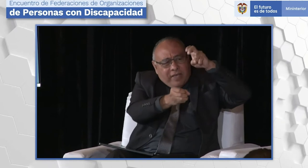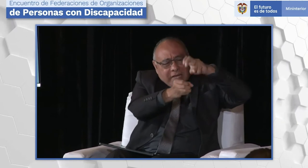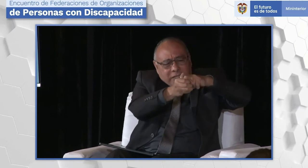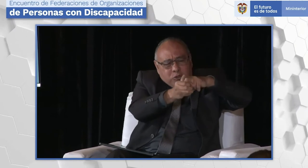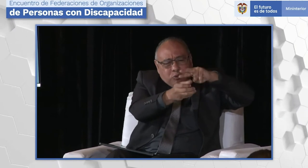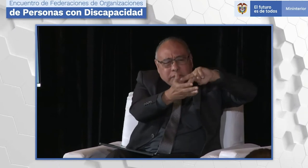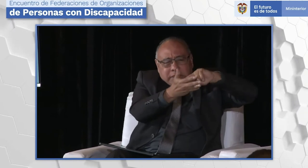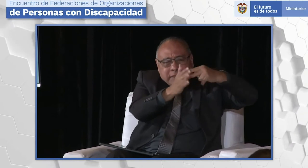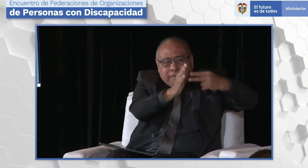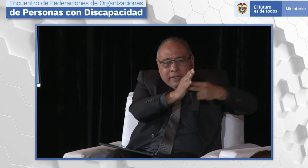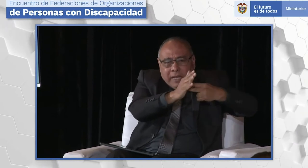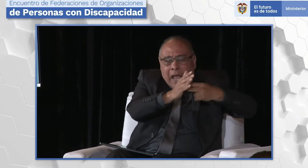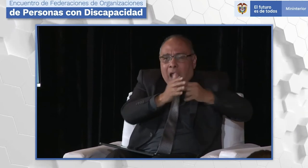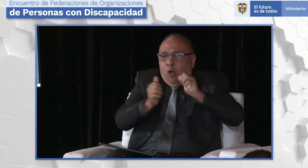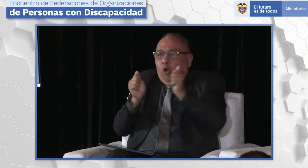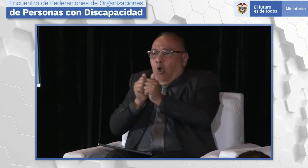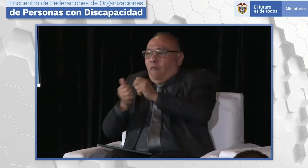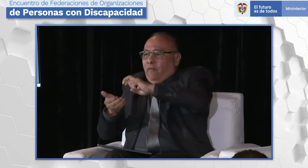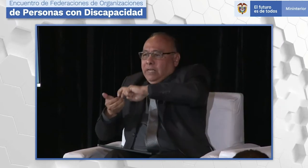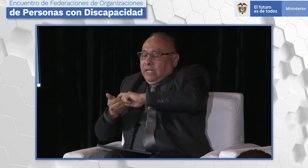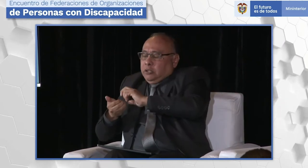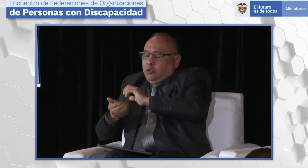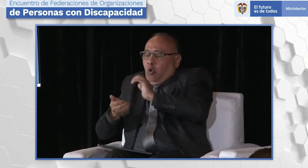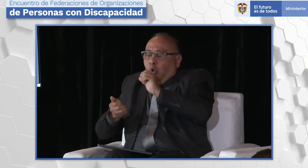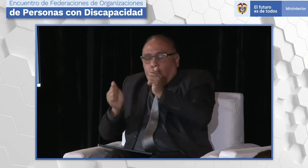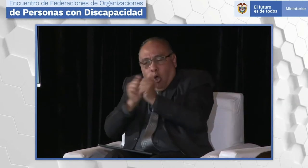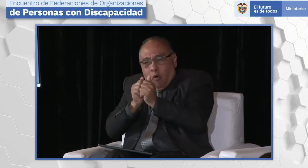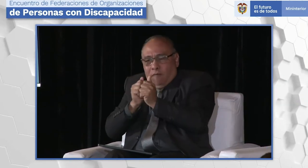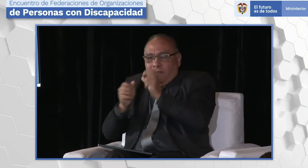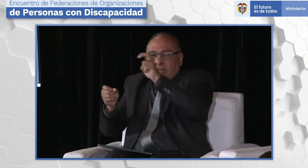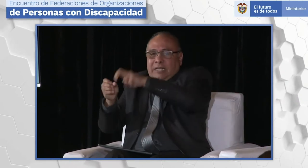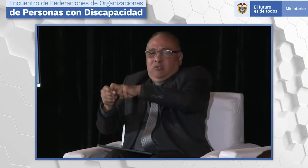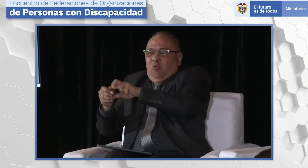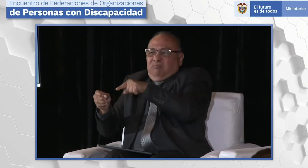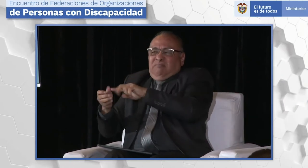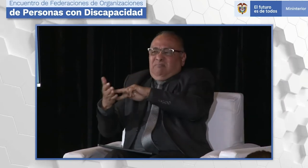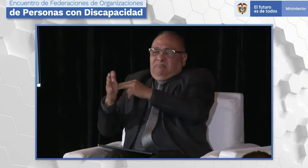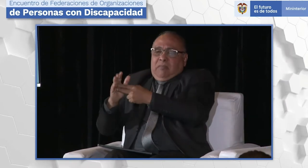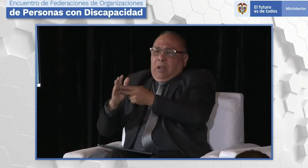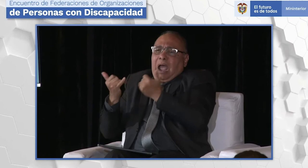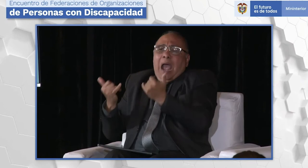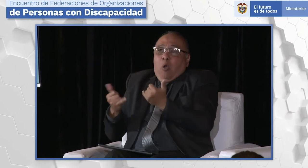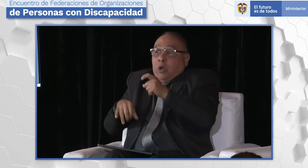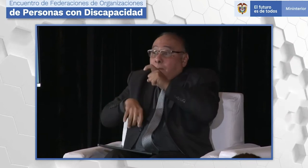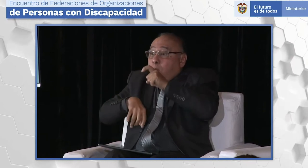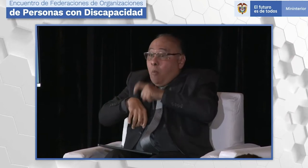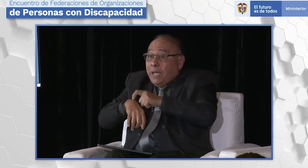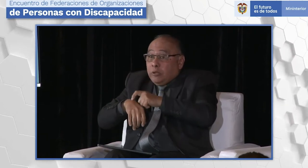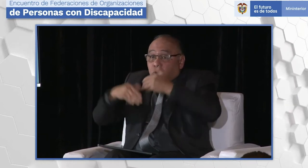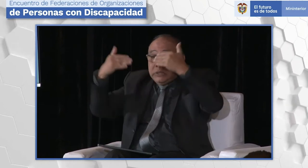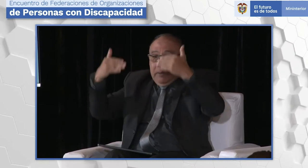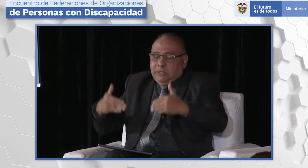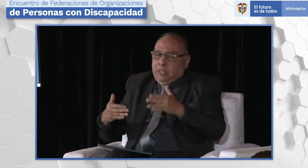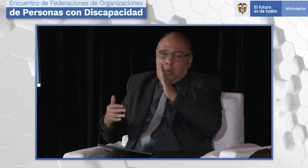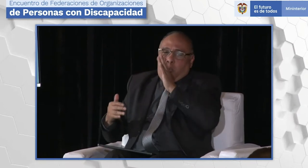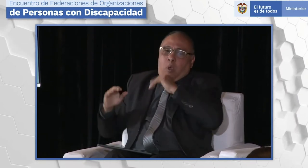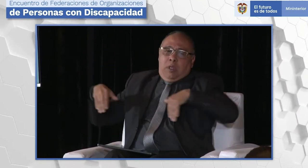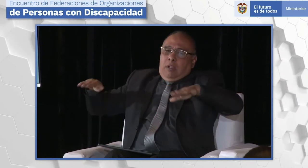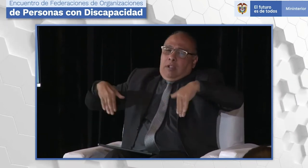personas con discapacidad, y no, en el caso de las personas sordas, a los intérpretes. Entonces, actualmente estamos en la federación, como les menciono,